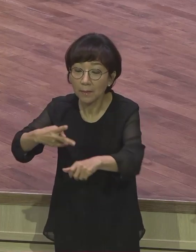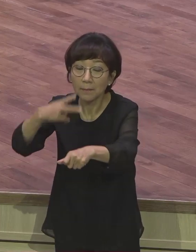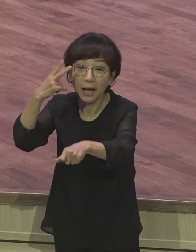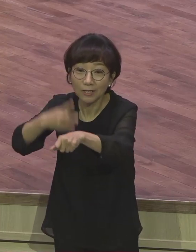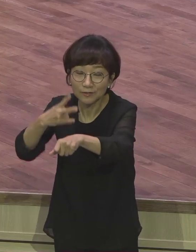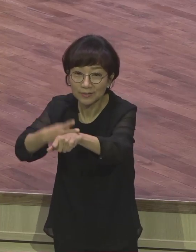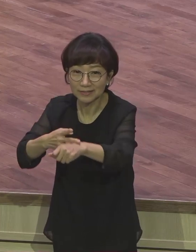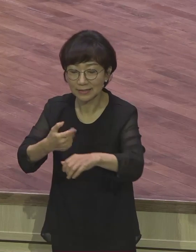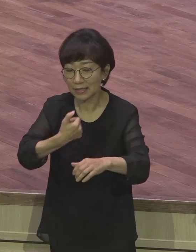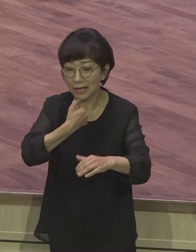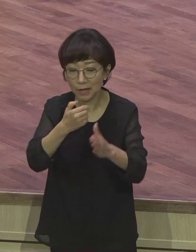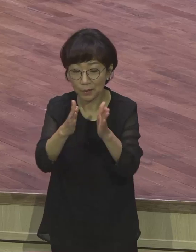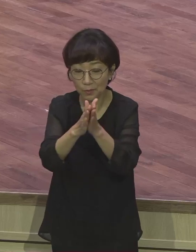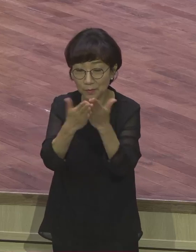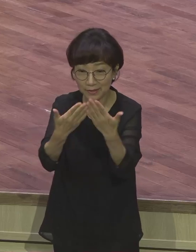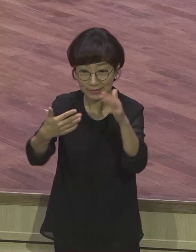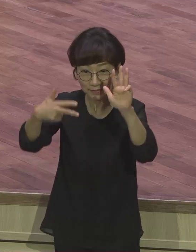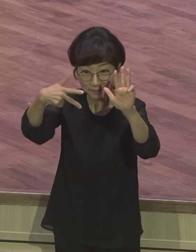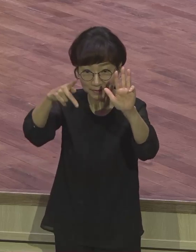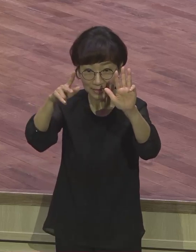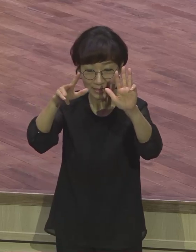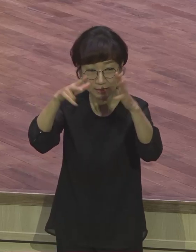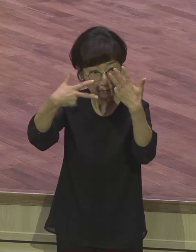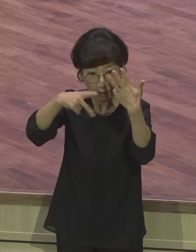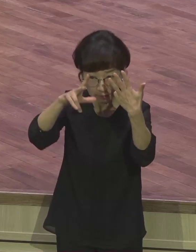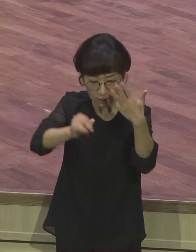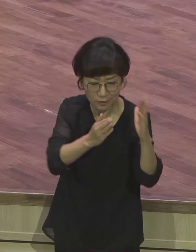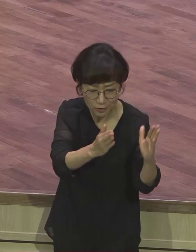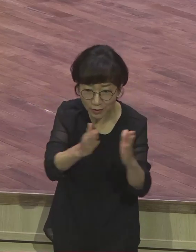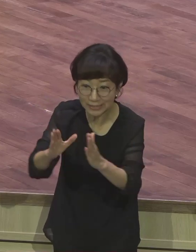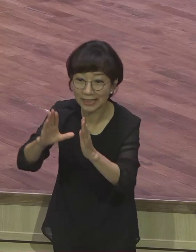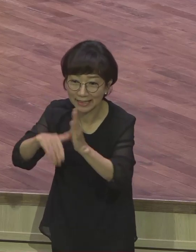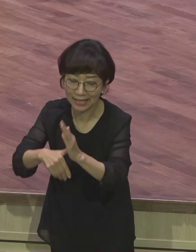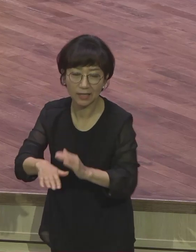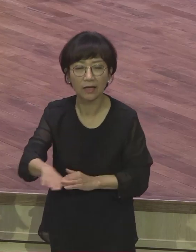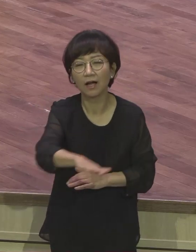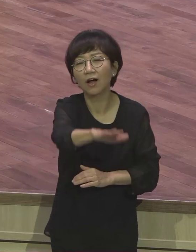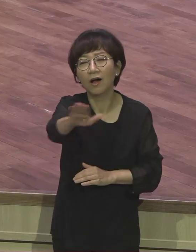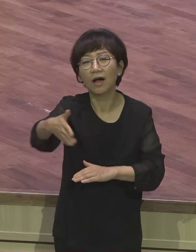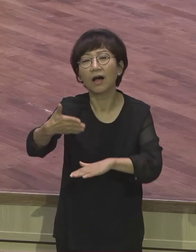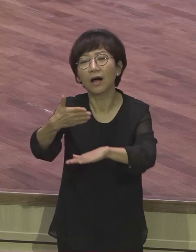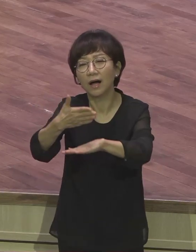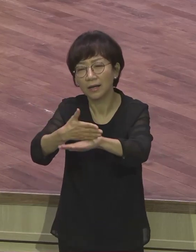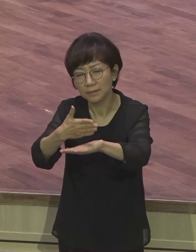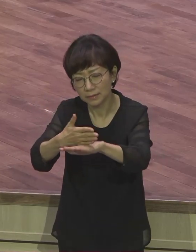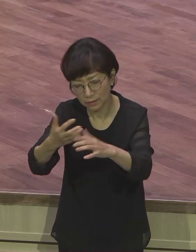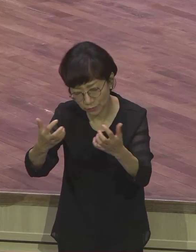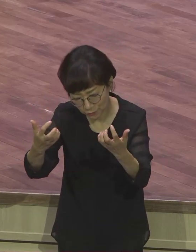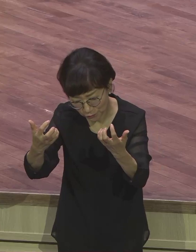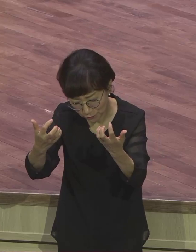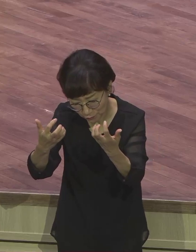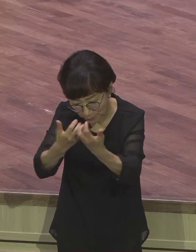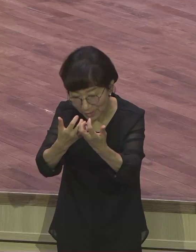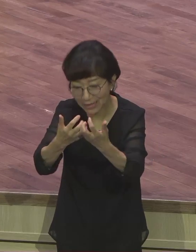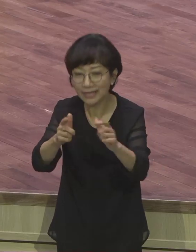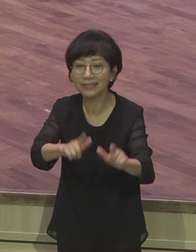8장을 마무리하면서 우리가 감사로 충만한 인생을 그렇게 살아야 한다는 당연성,